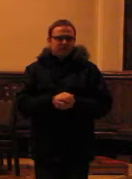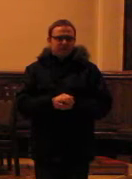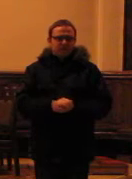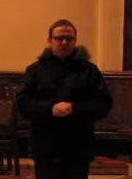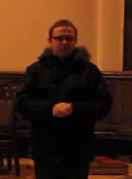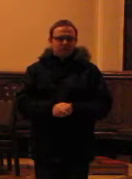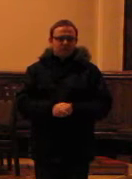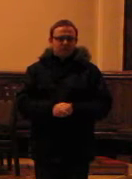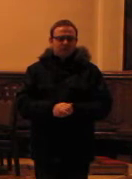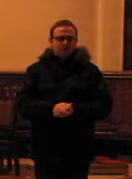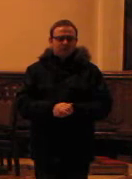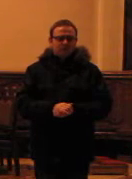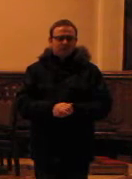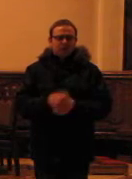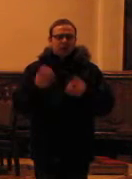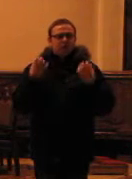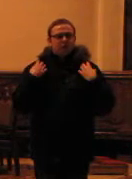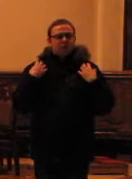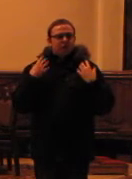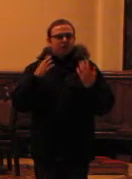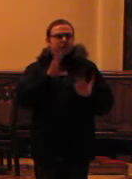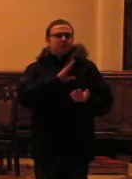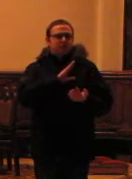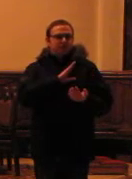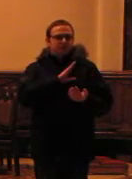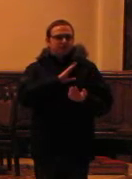Życie, śmierć.